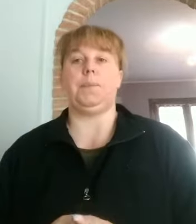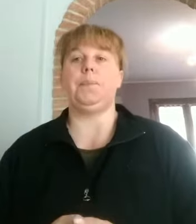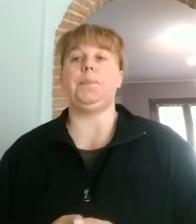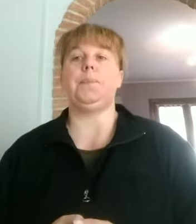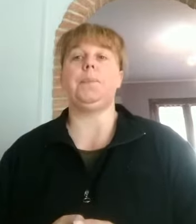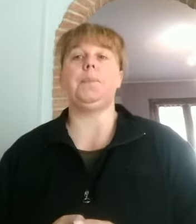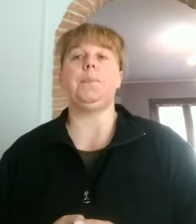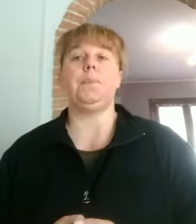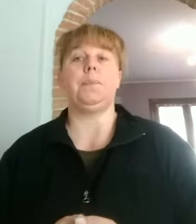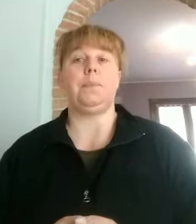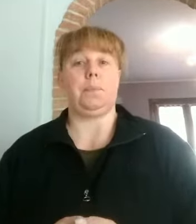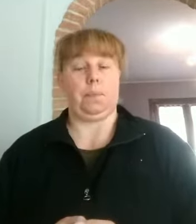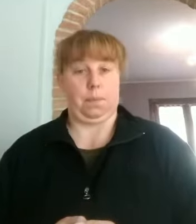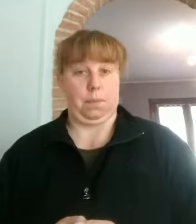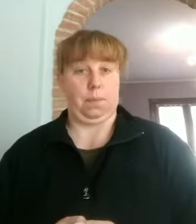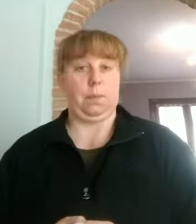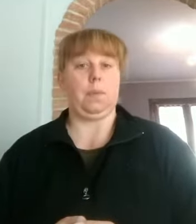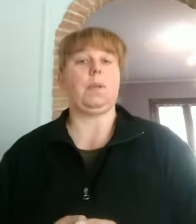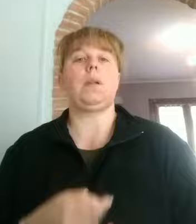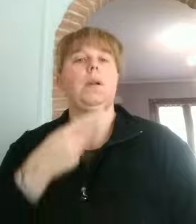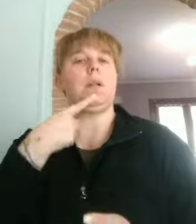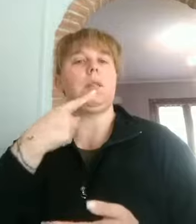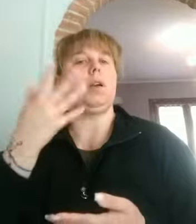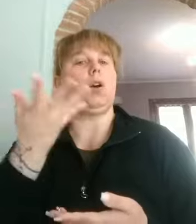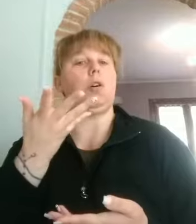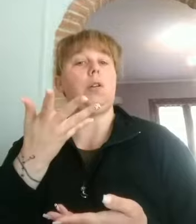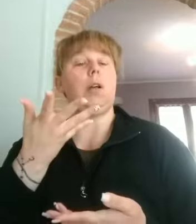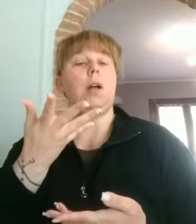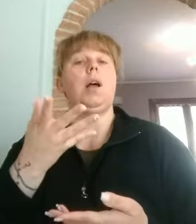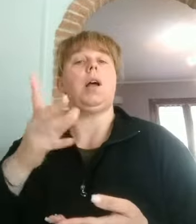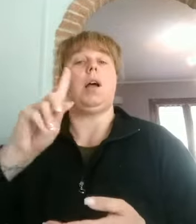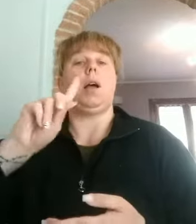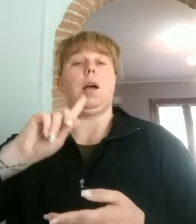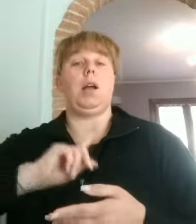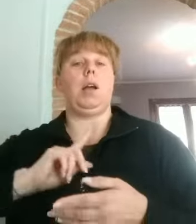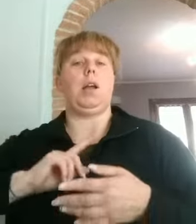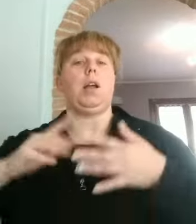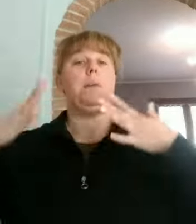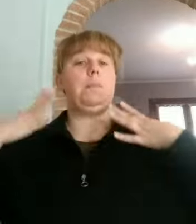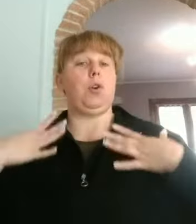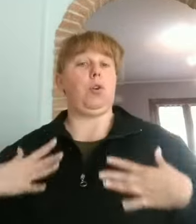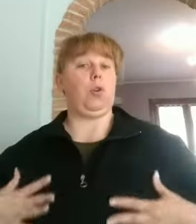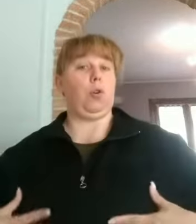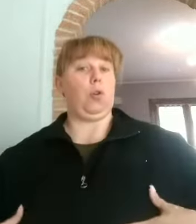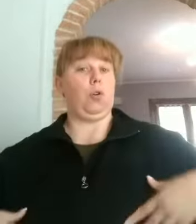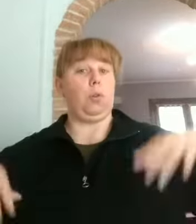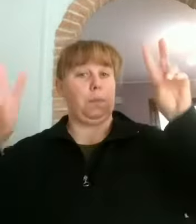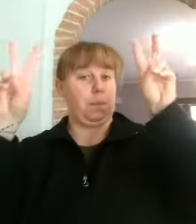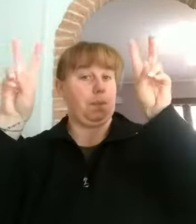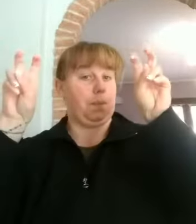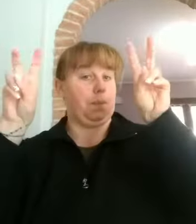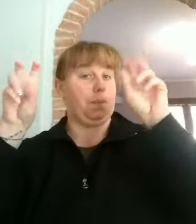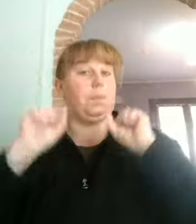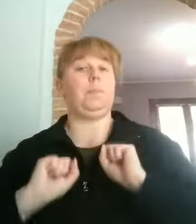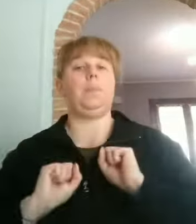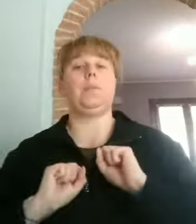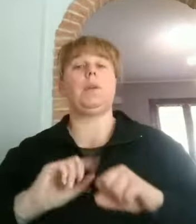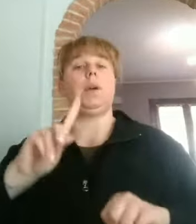My body, il mio corpo. This is me, I'm a child. Questo